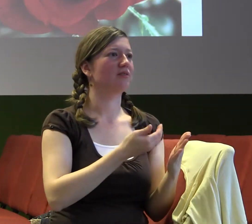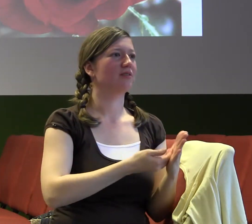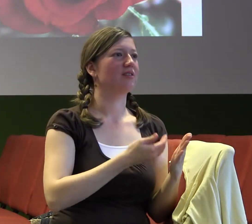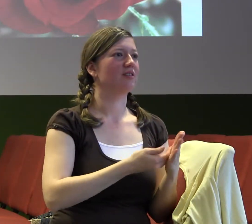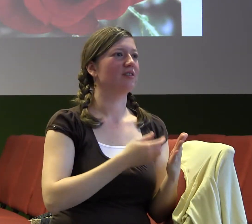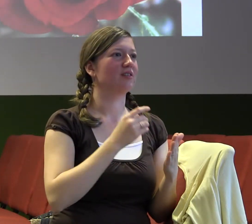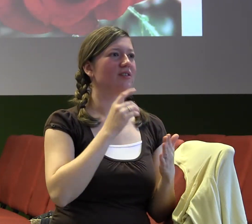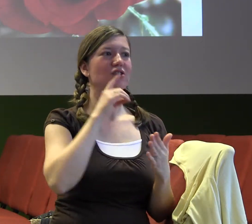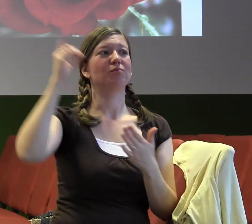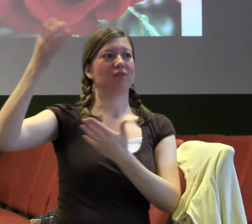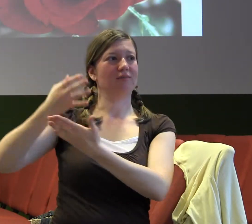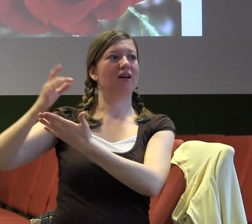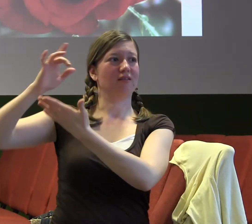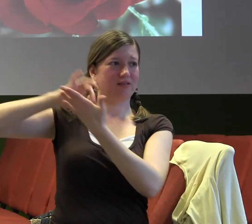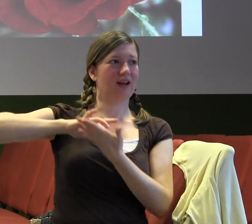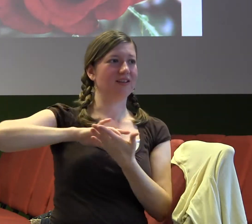škole.